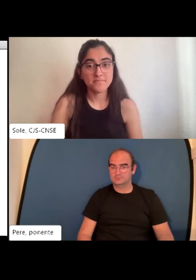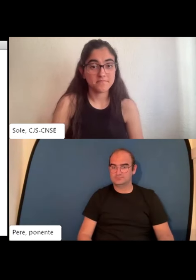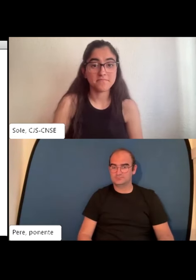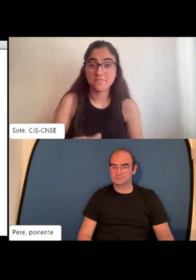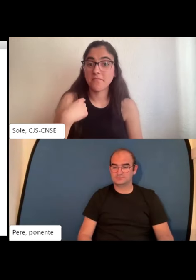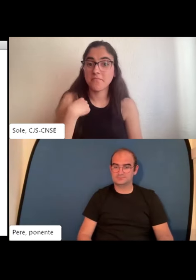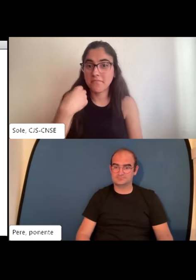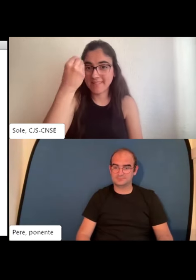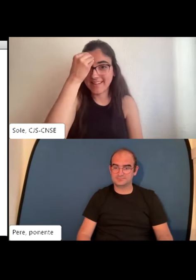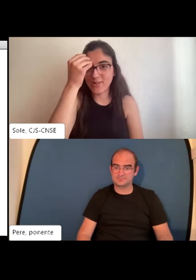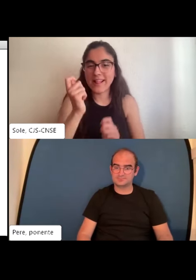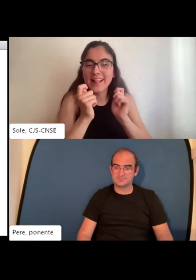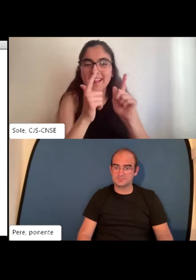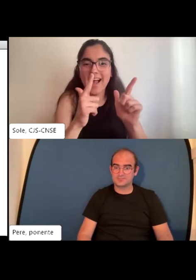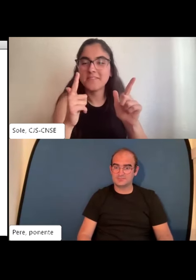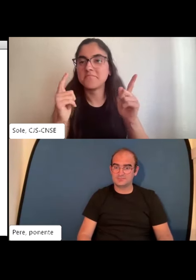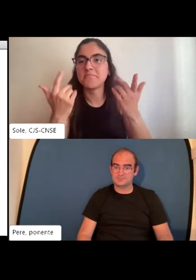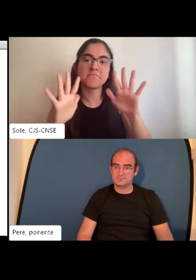qué se refieren estas tareas.